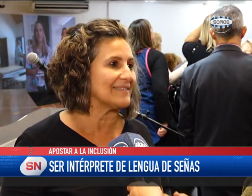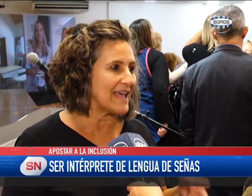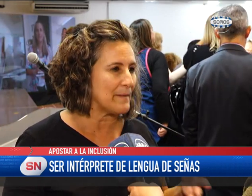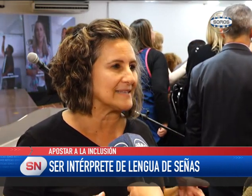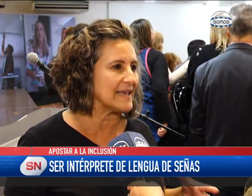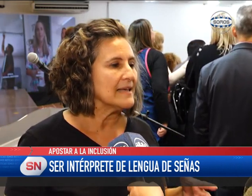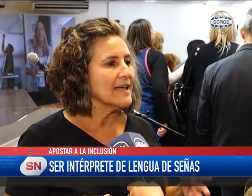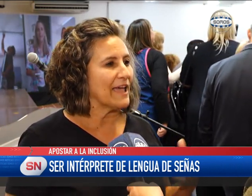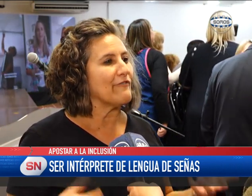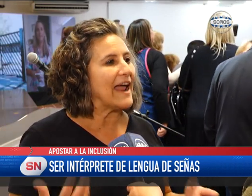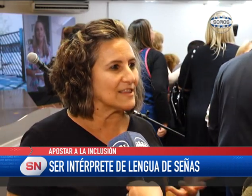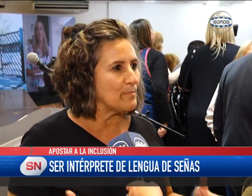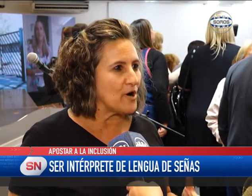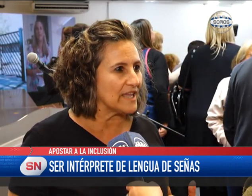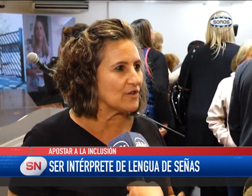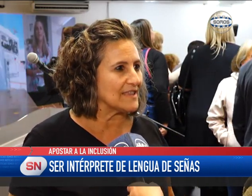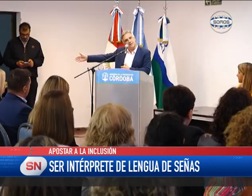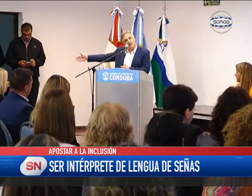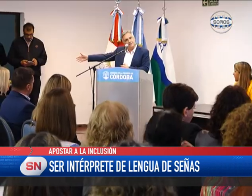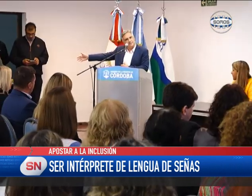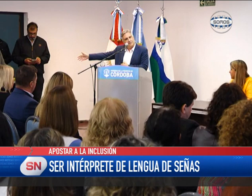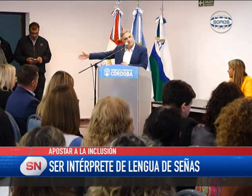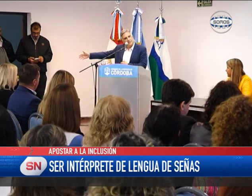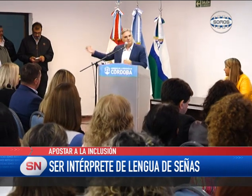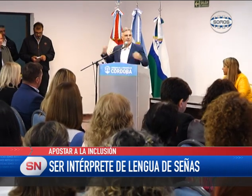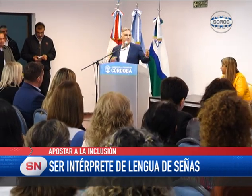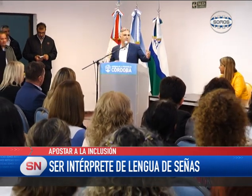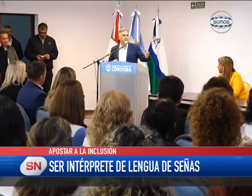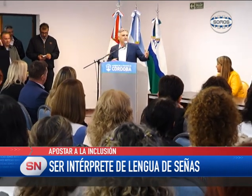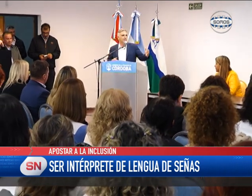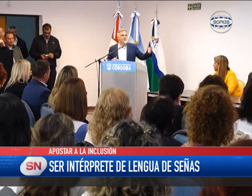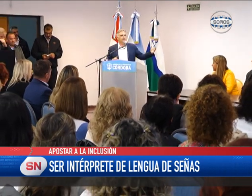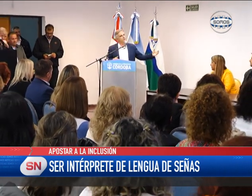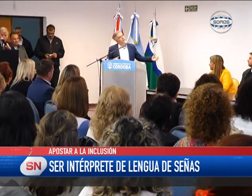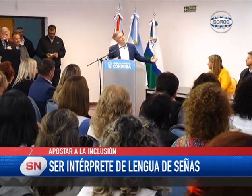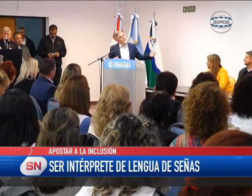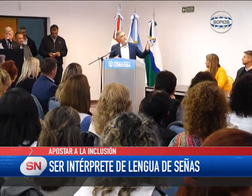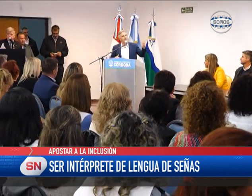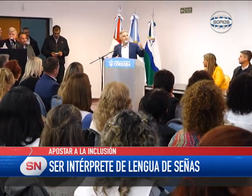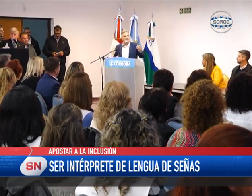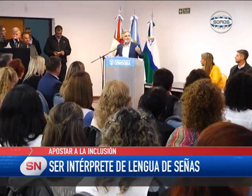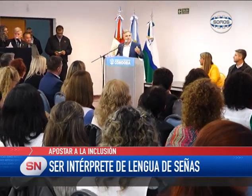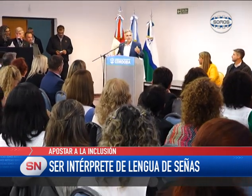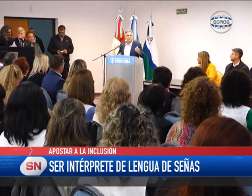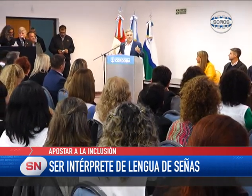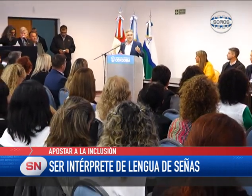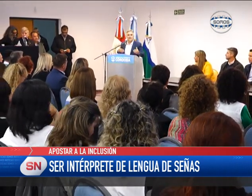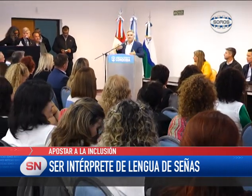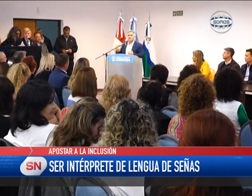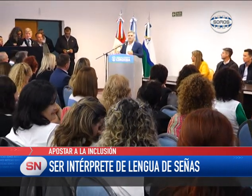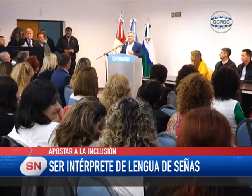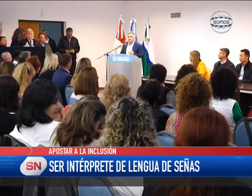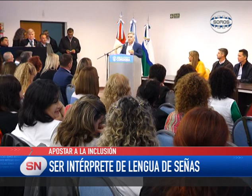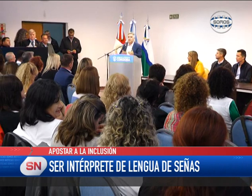importantes. A veces que falta un poquito de trabajo con los medios de comunicación, de que consideren que cuando está el